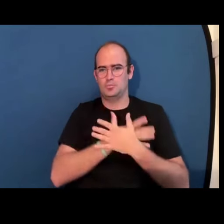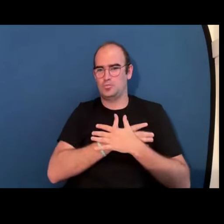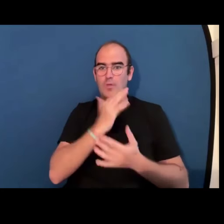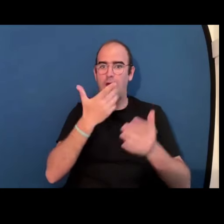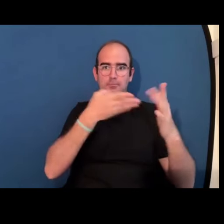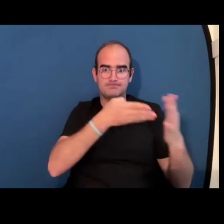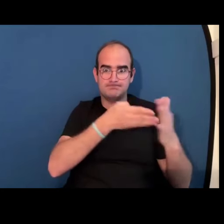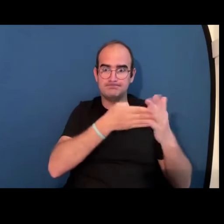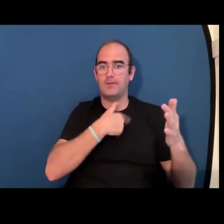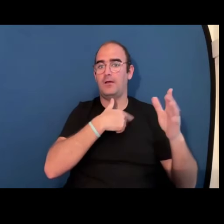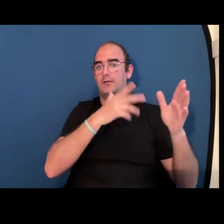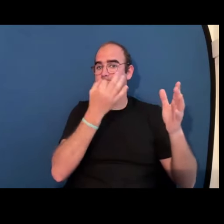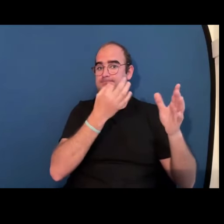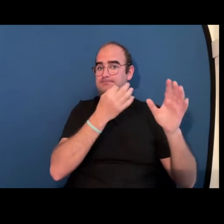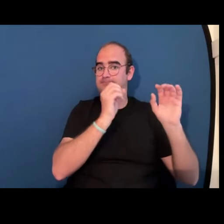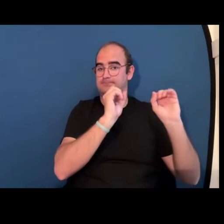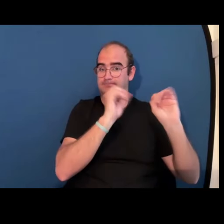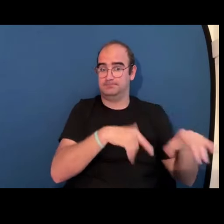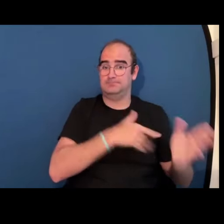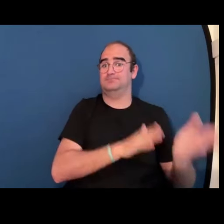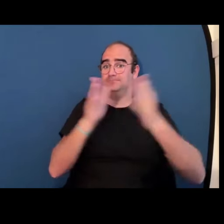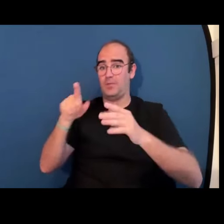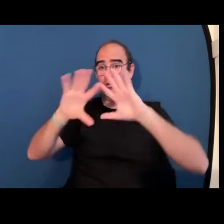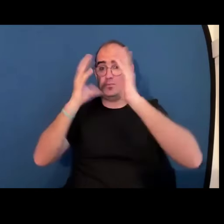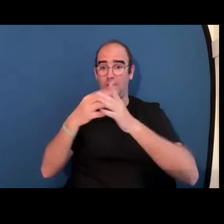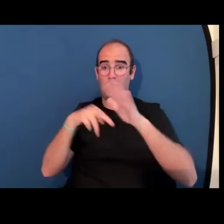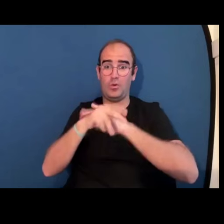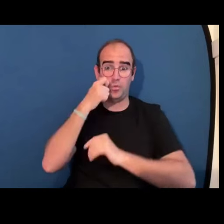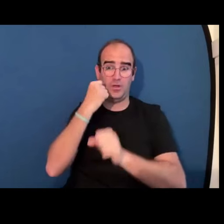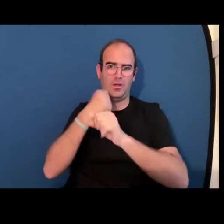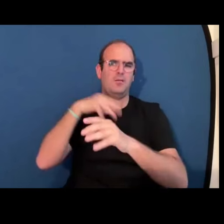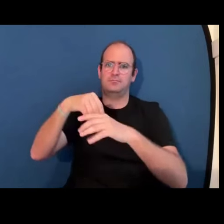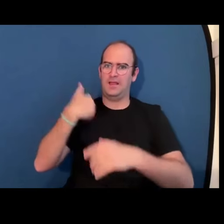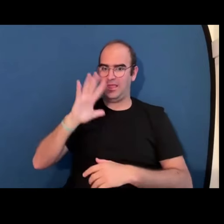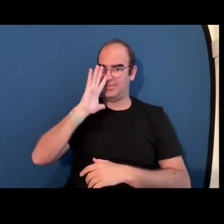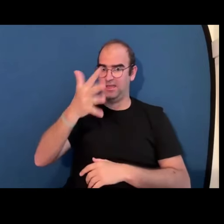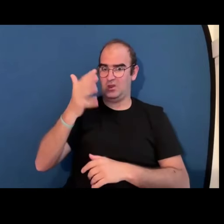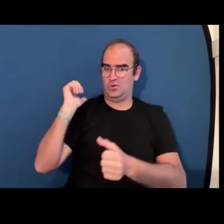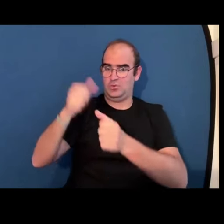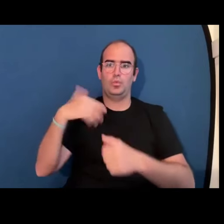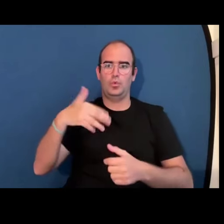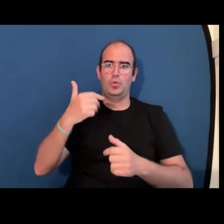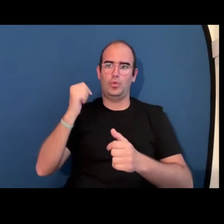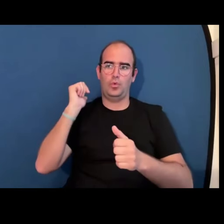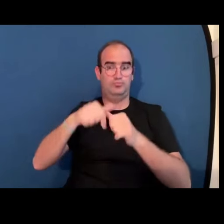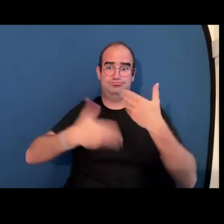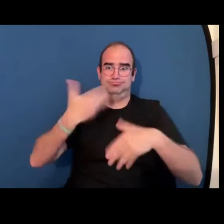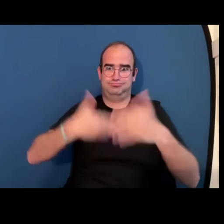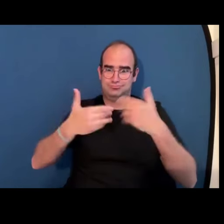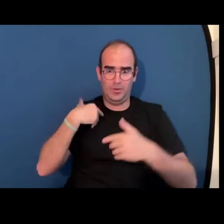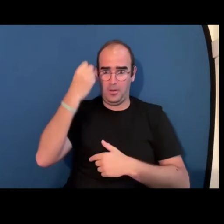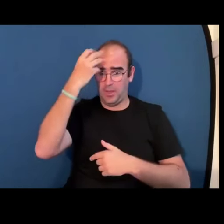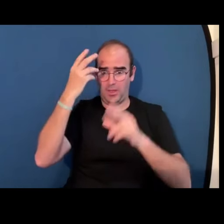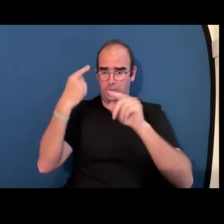realizar este máster mi vida profesional dio un giro de 360 grados como te comento dejé la